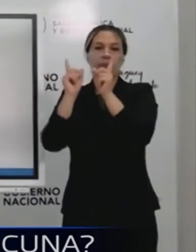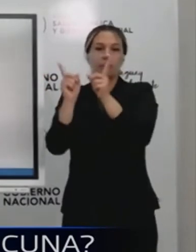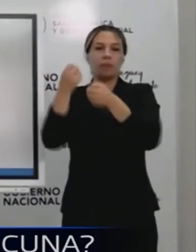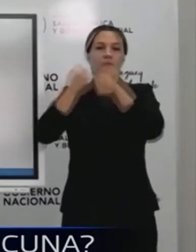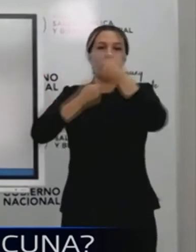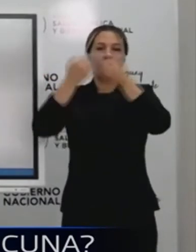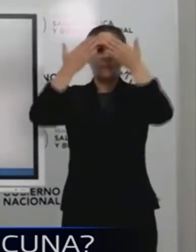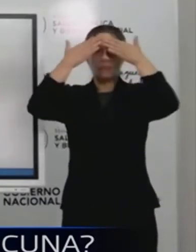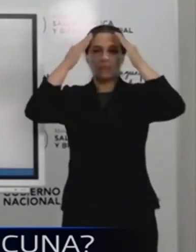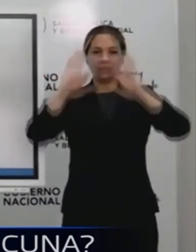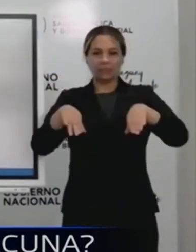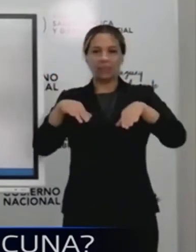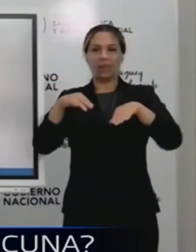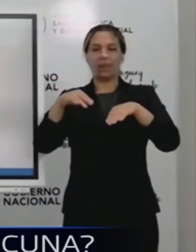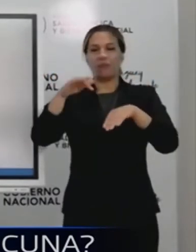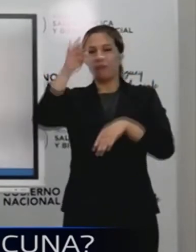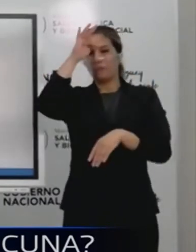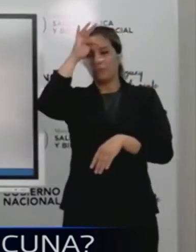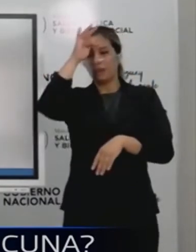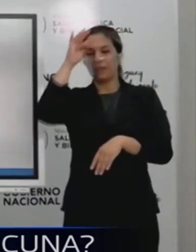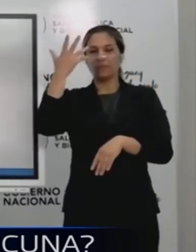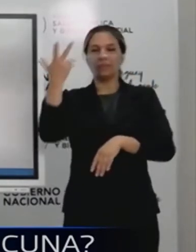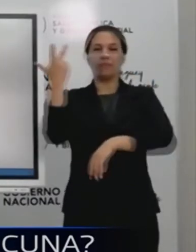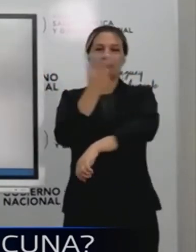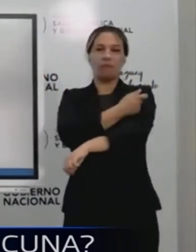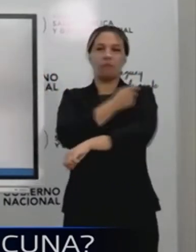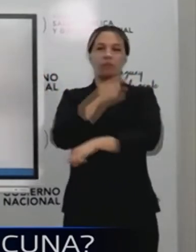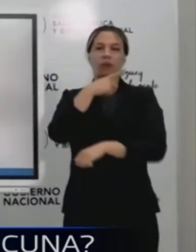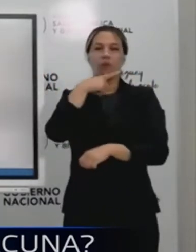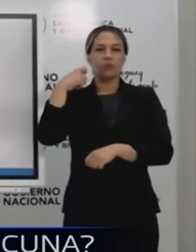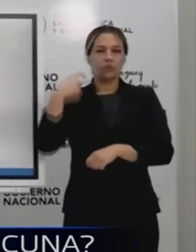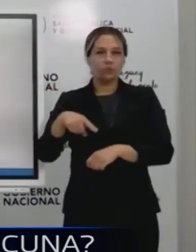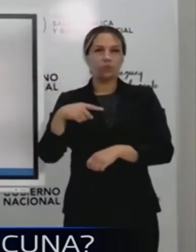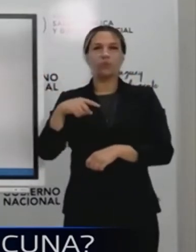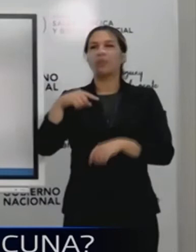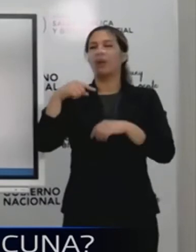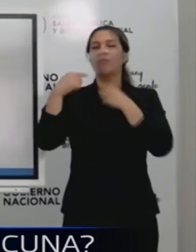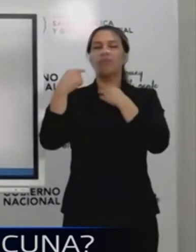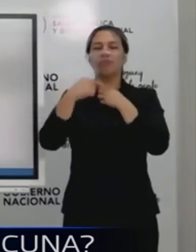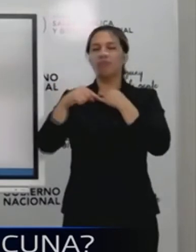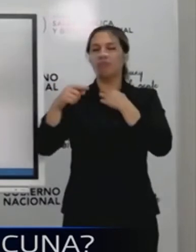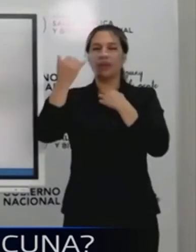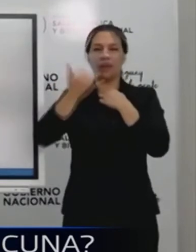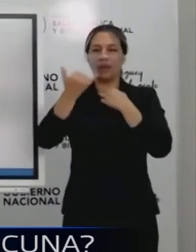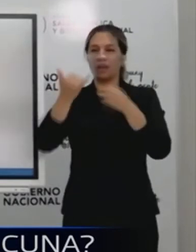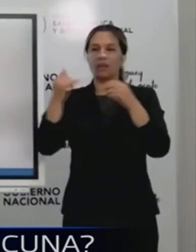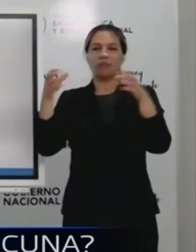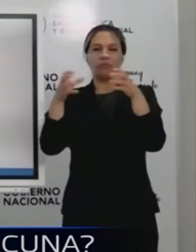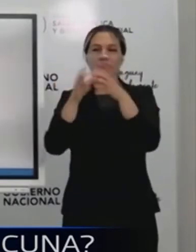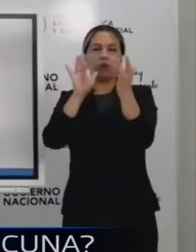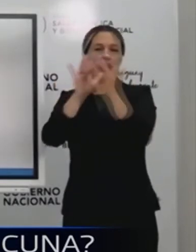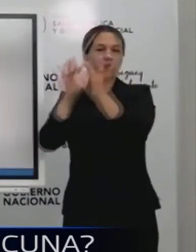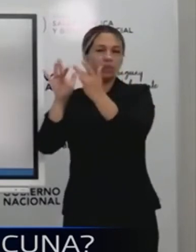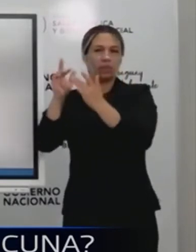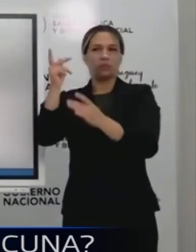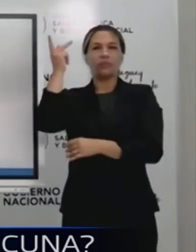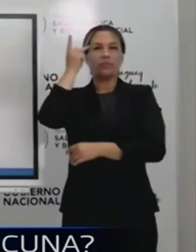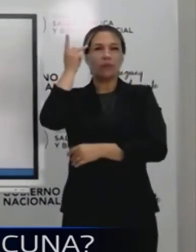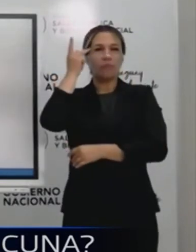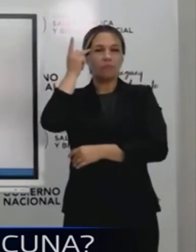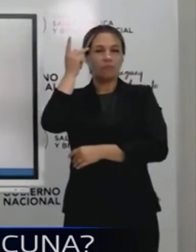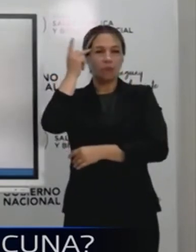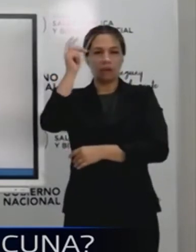de la Pfizer, de la vacuna rusa, también la vacuna que se está desarrollando en Butantan, en San Pablo,